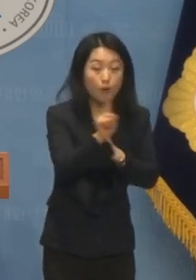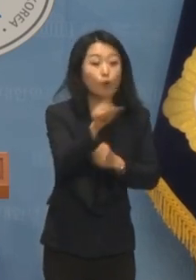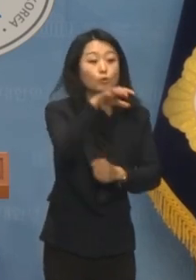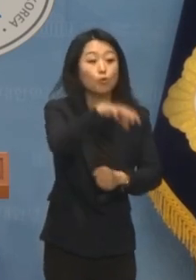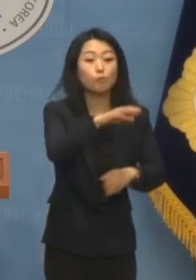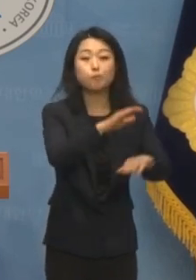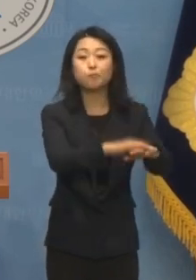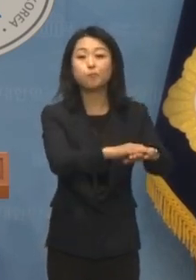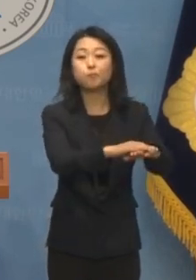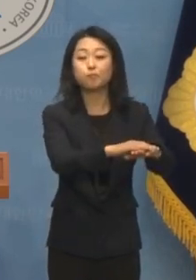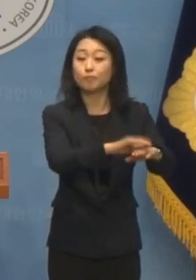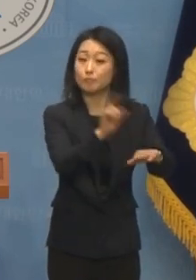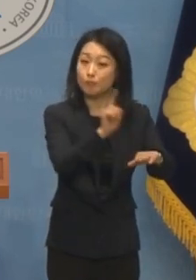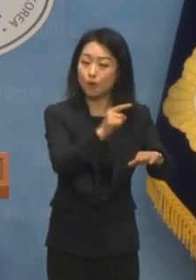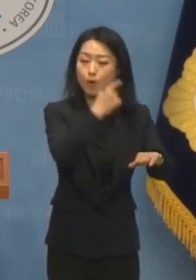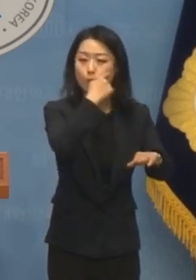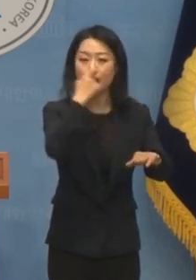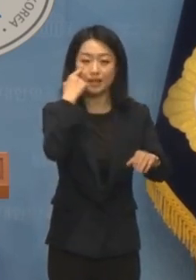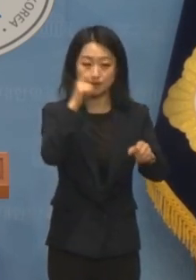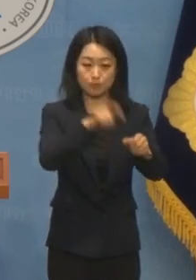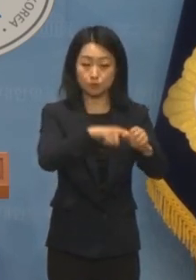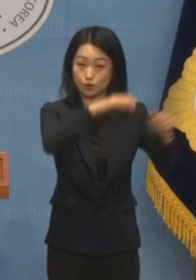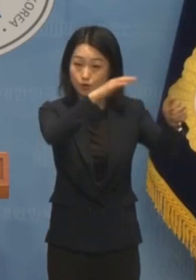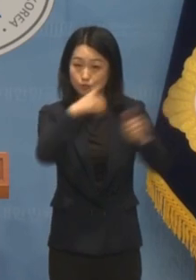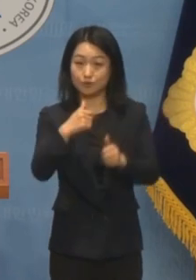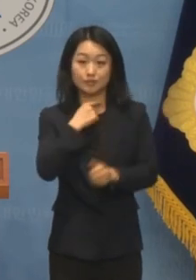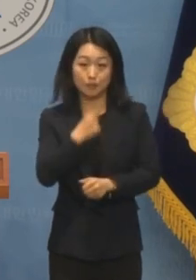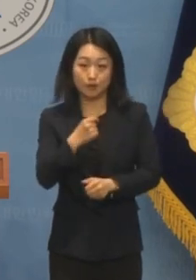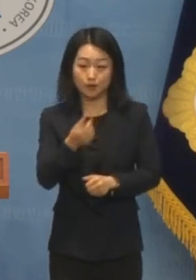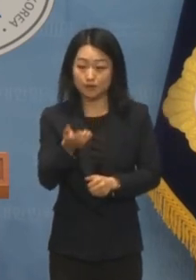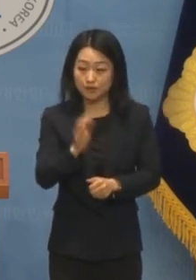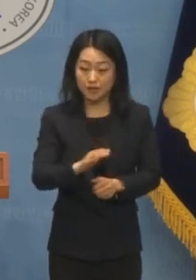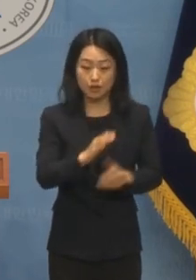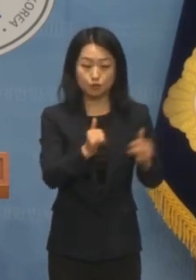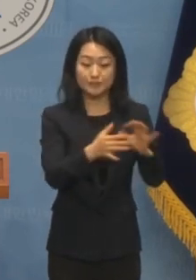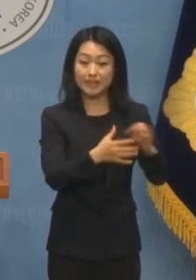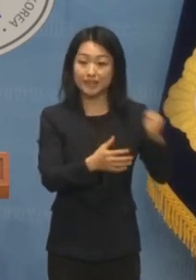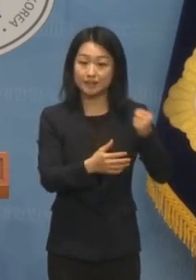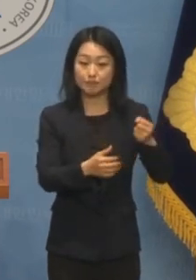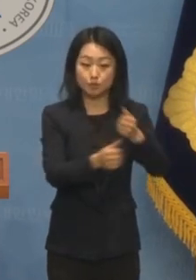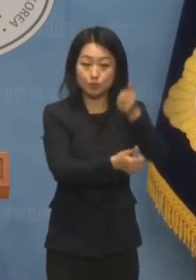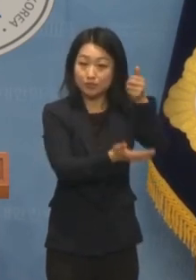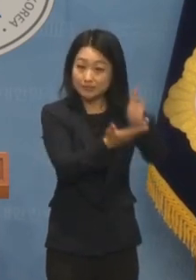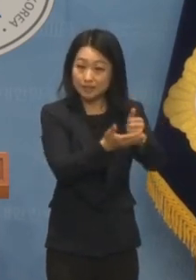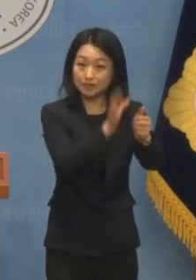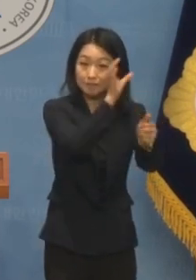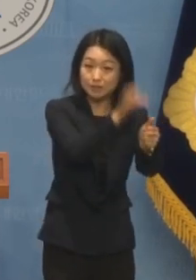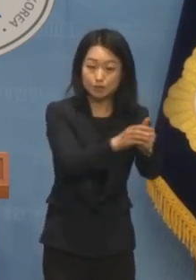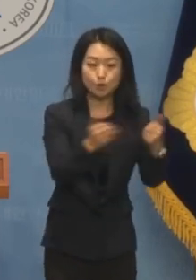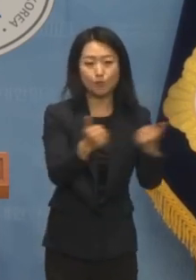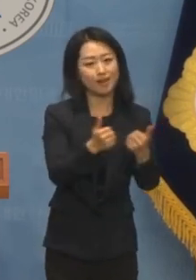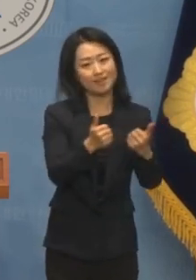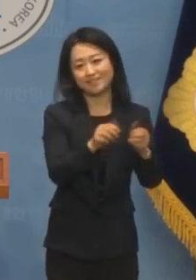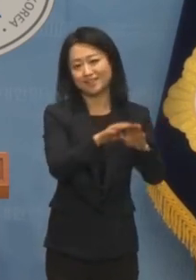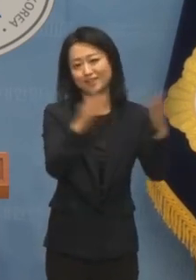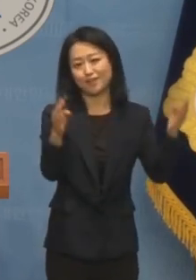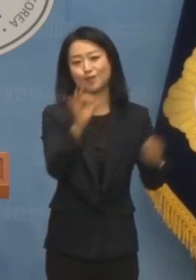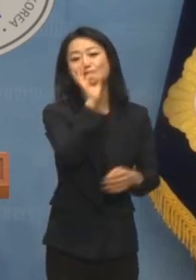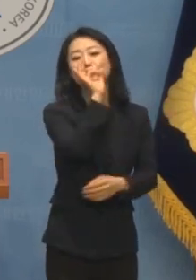등을 확인하려 해도 국민의힘이 위원장을 맡으면 회의 자체를 열지 않을 겁니다.